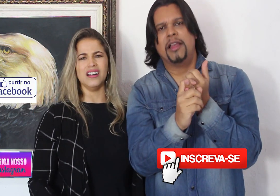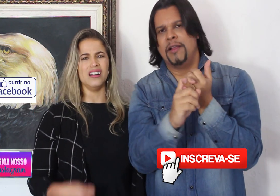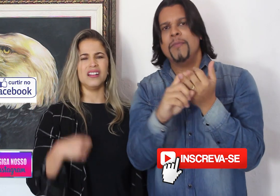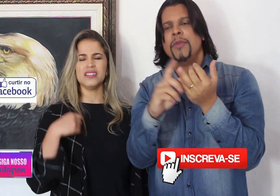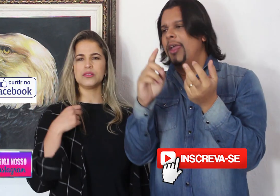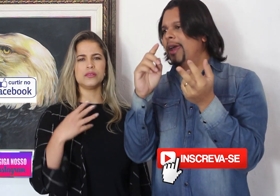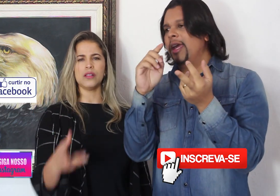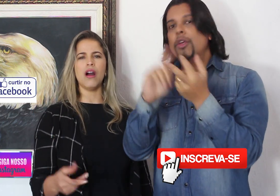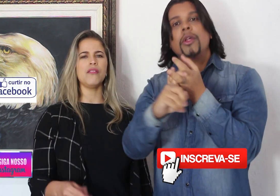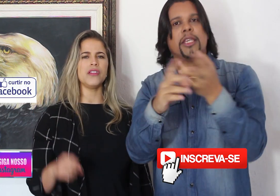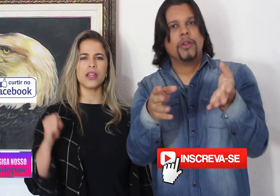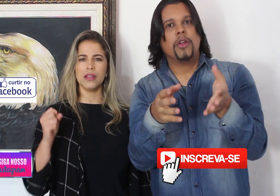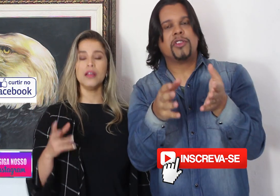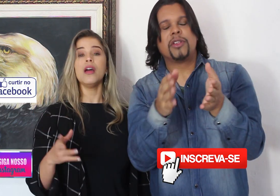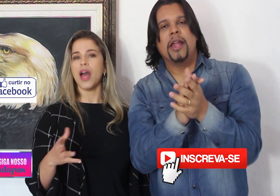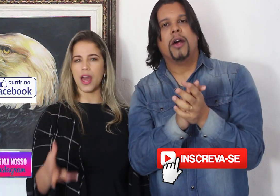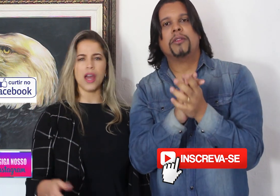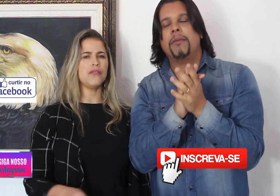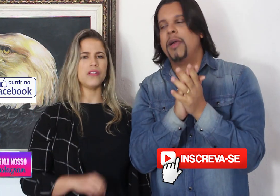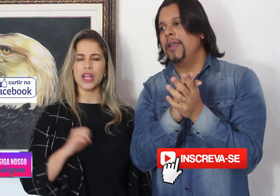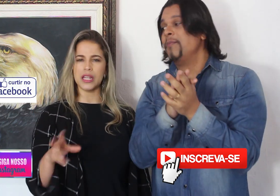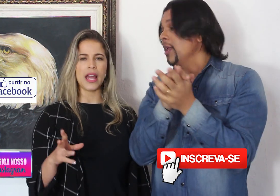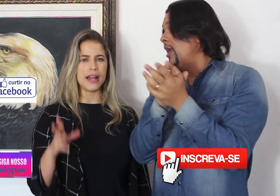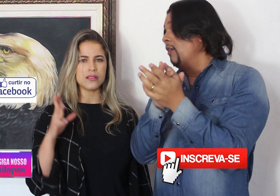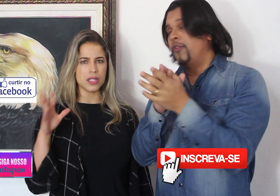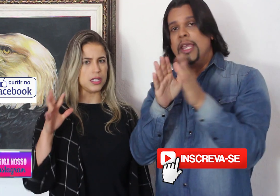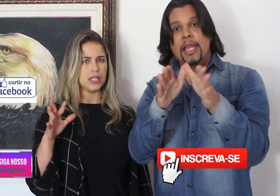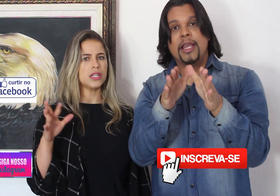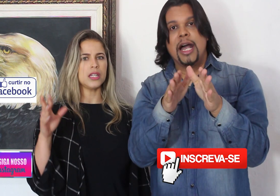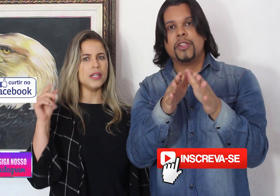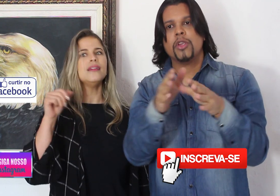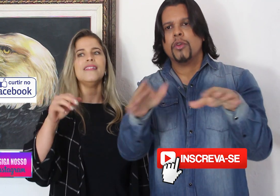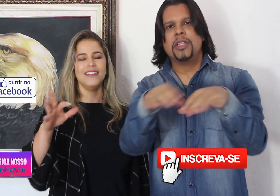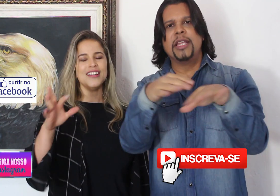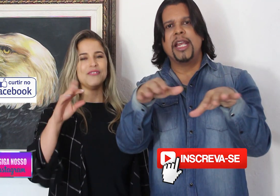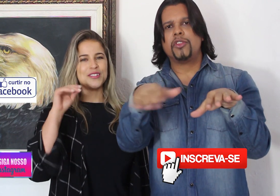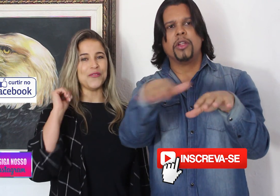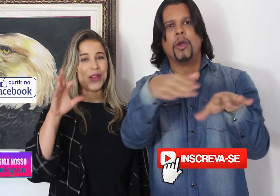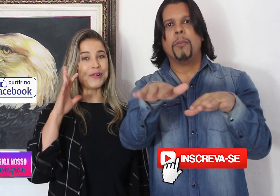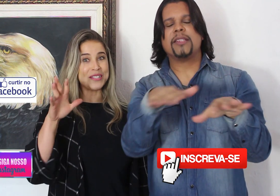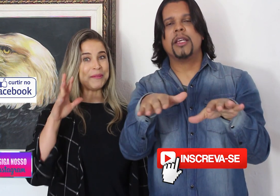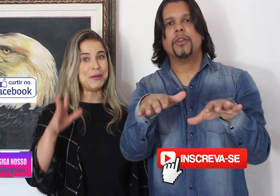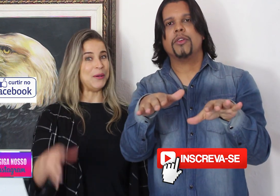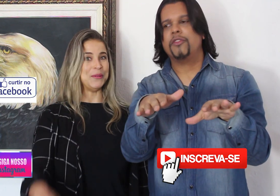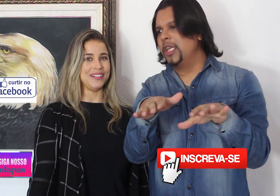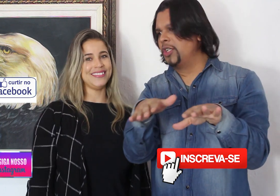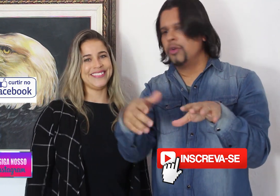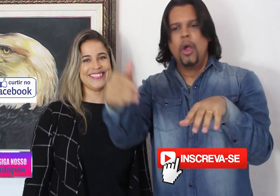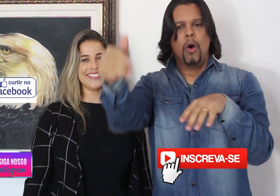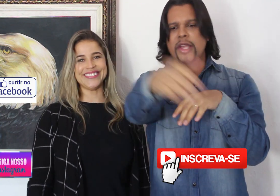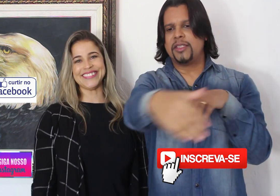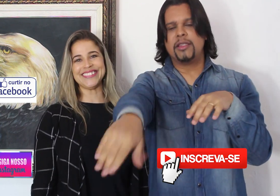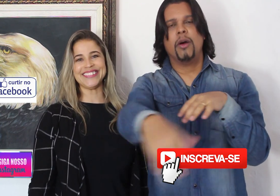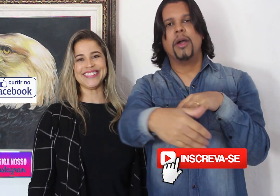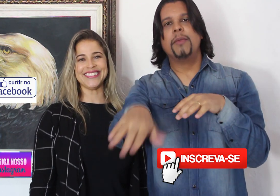e o daqui no nosso canal também fiquem ligados os endereços ou estão passando no vídeo ou estão aí